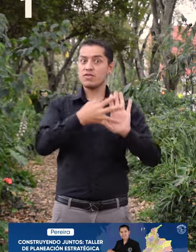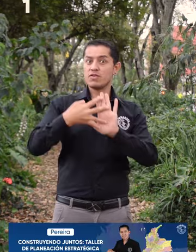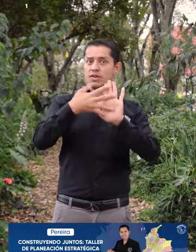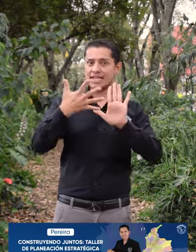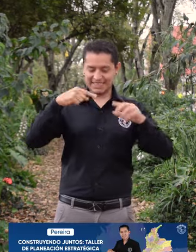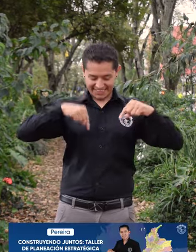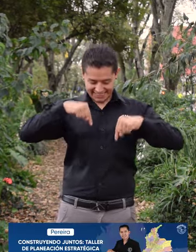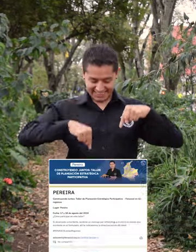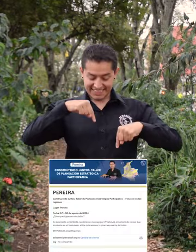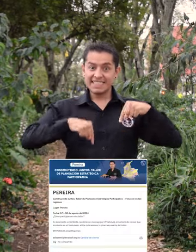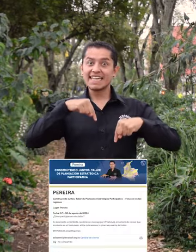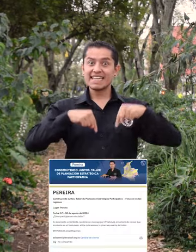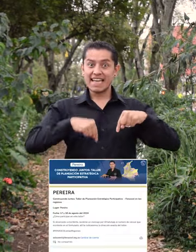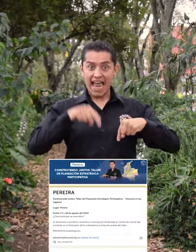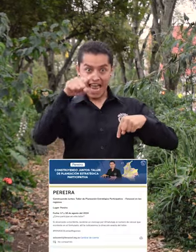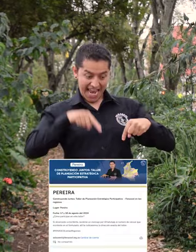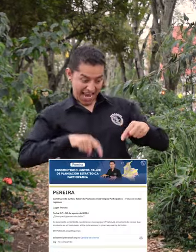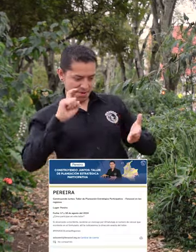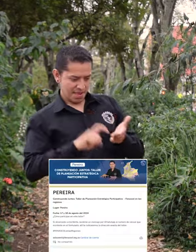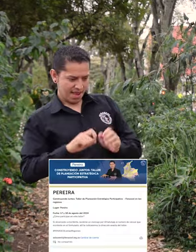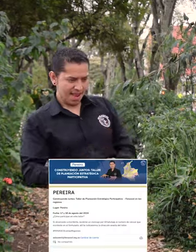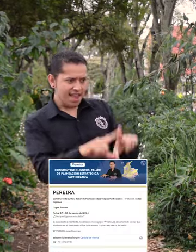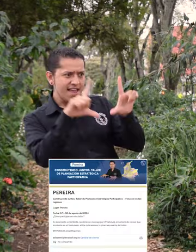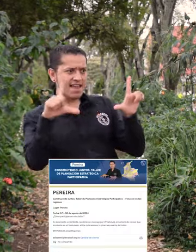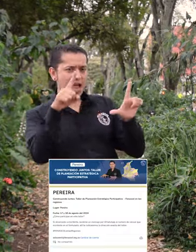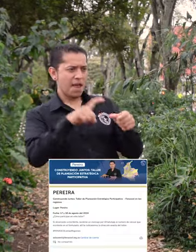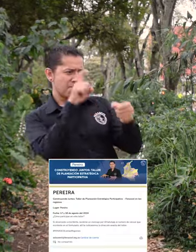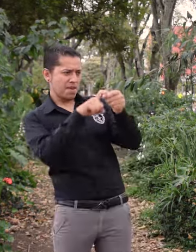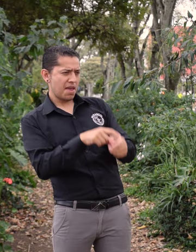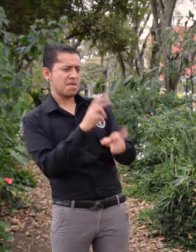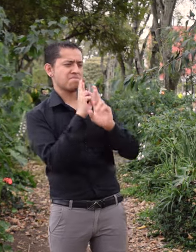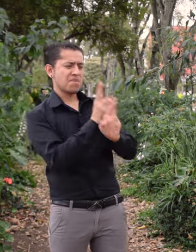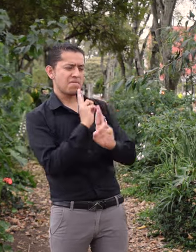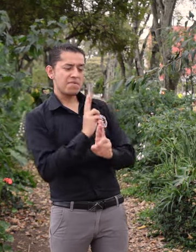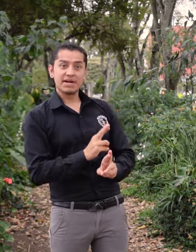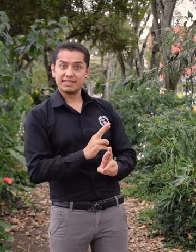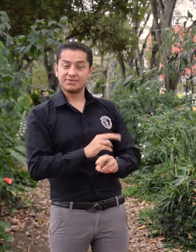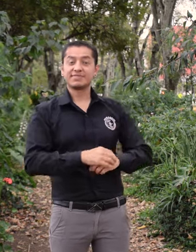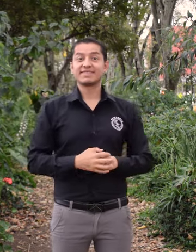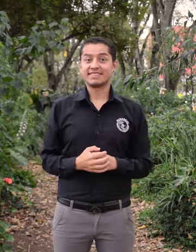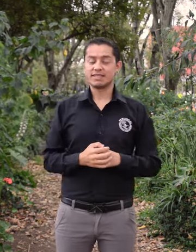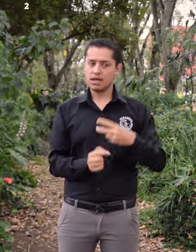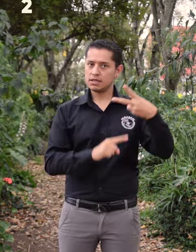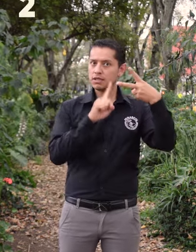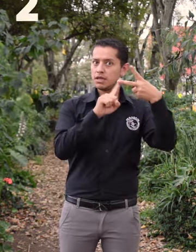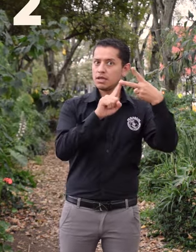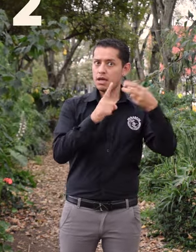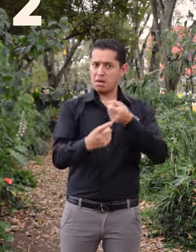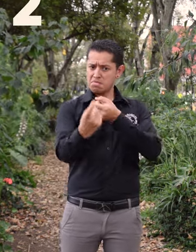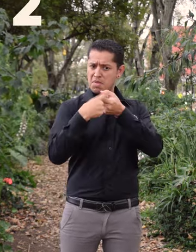este video encontrarás un link que te lleva a un formulario. Inscríbete en el formulario rellenando todas las casillas que te solicitan. 2.